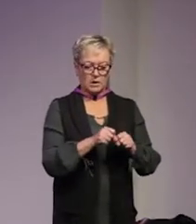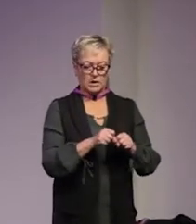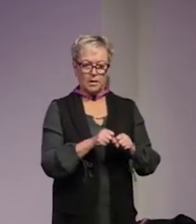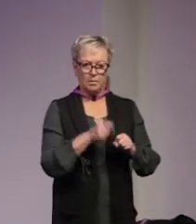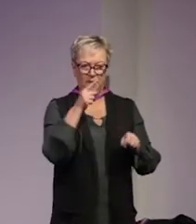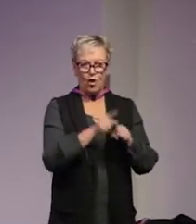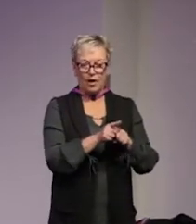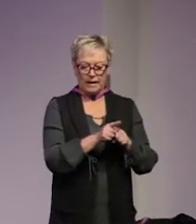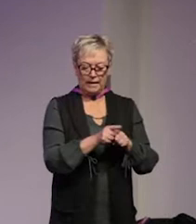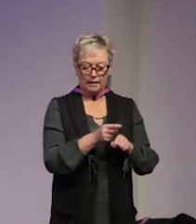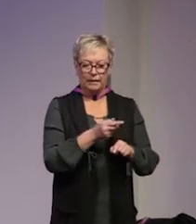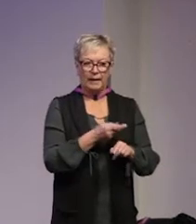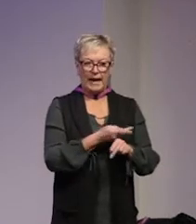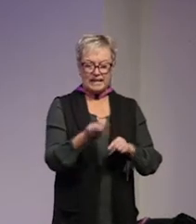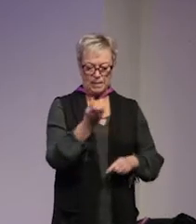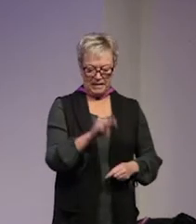extremism